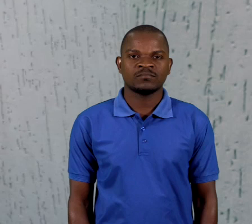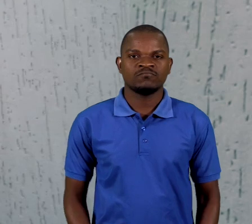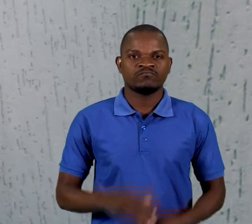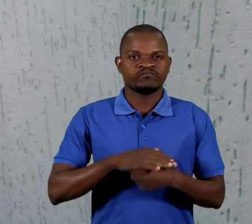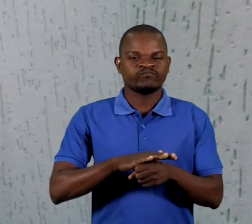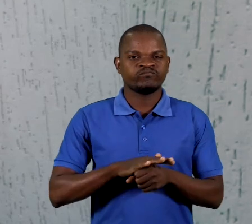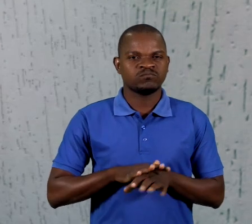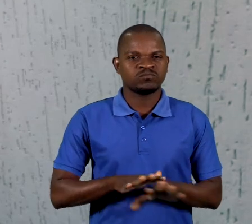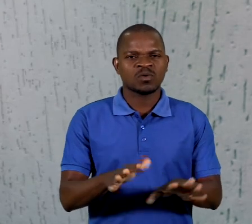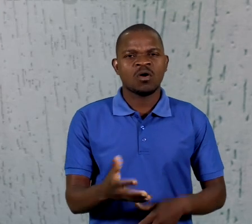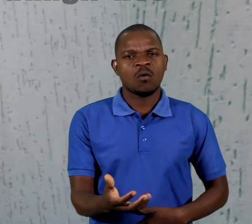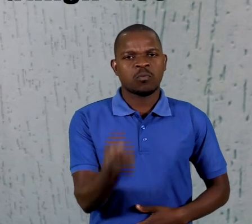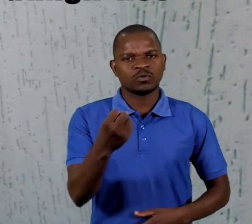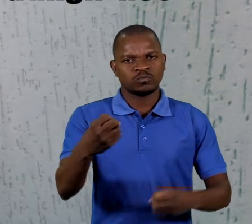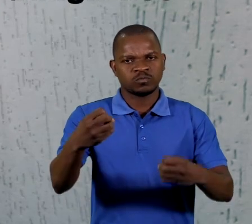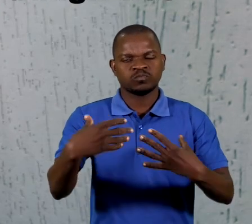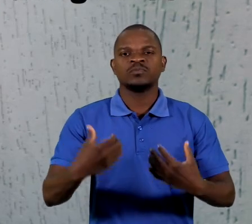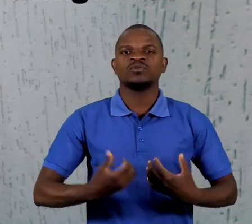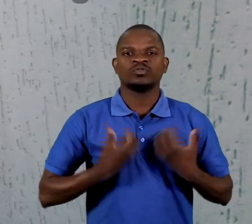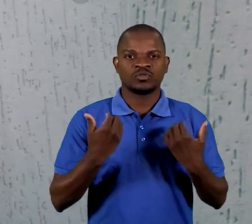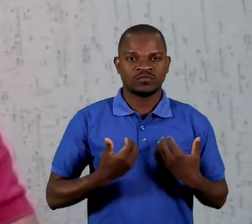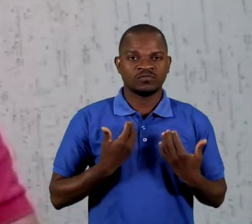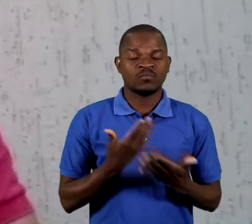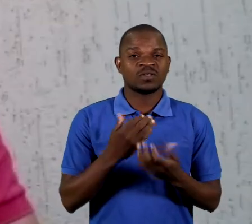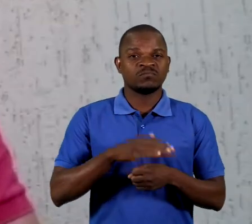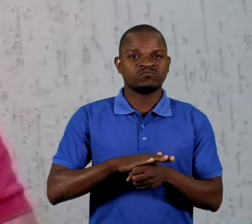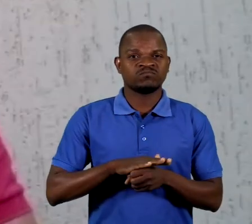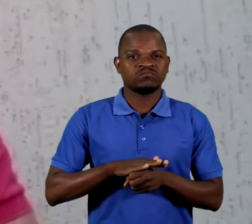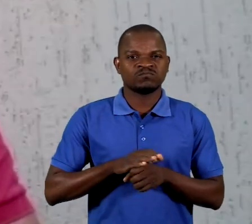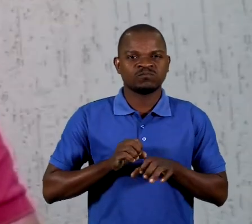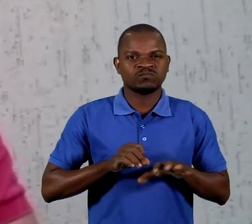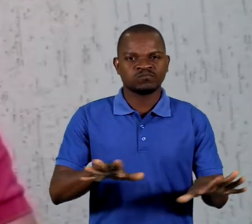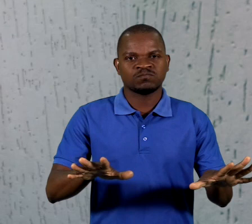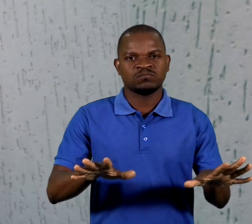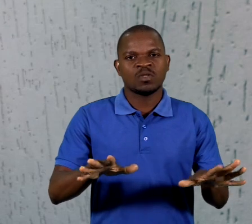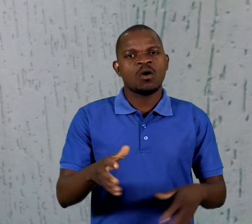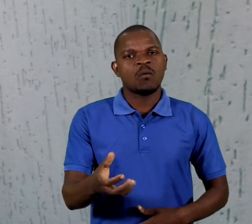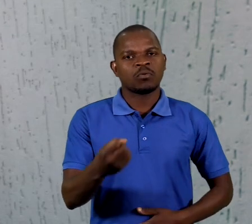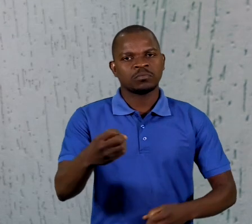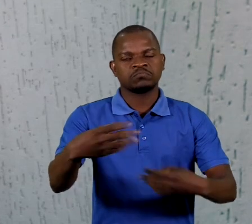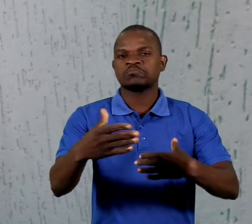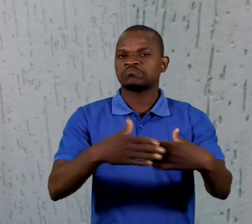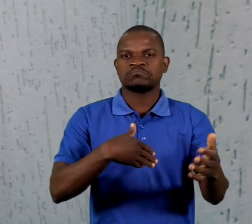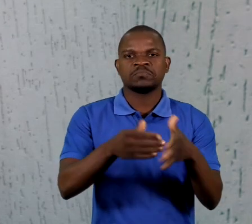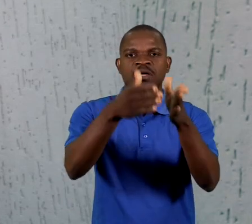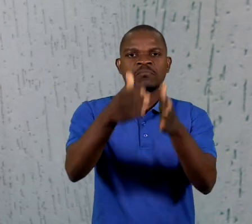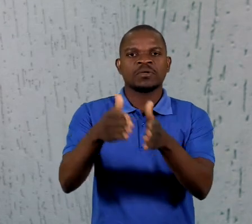Jovem, o Covid-19 pode atingi-los. Este vírus afeta a todos, independentemente da idade, da